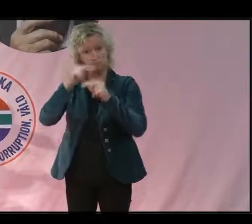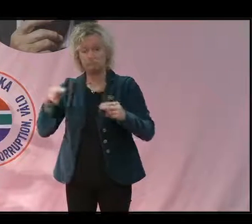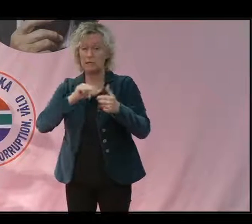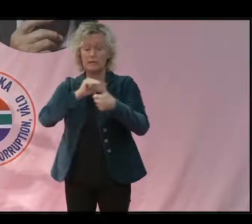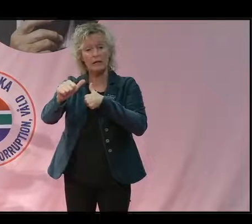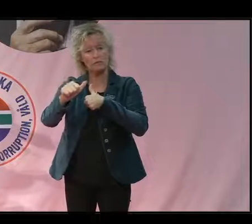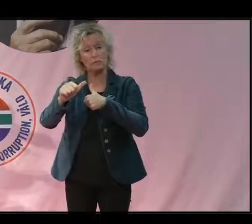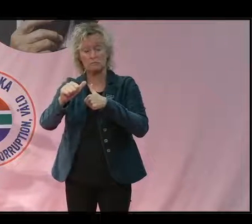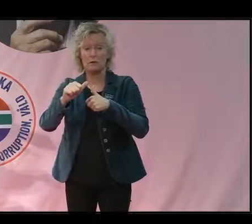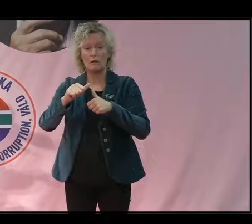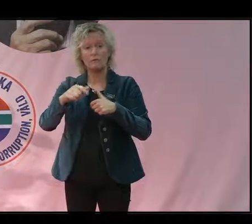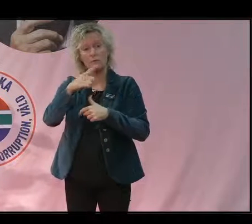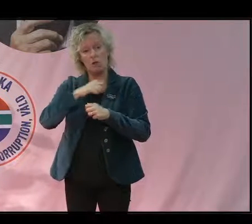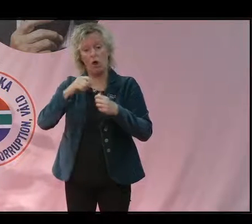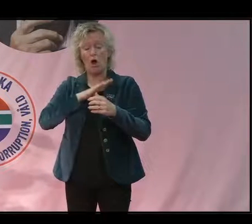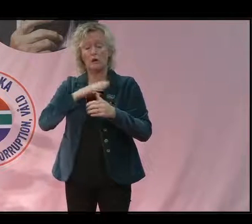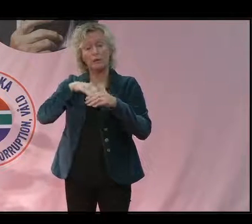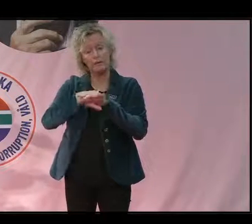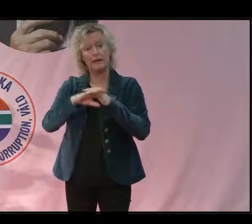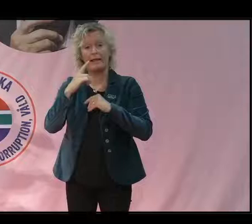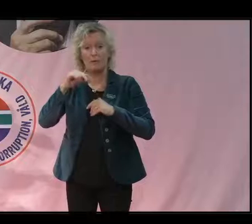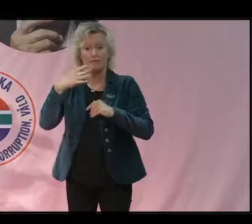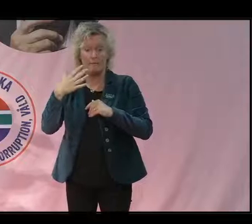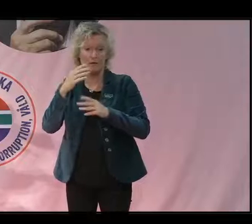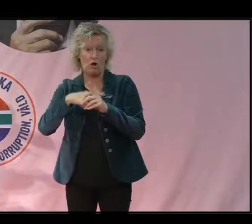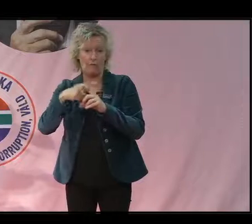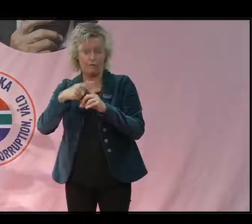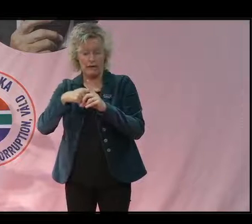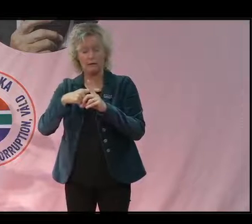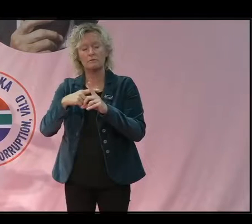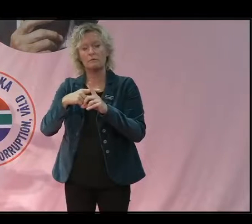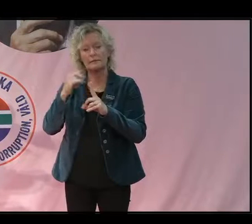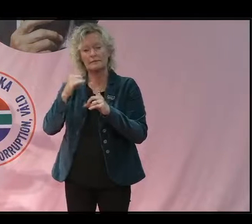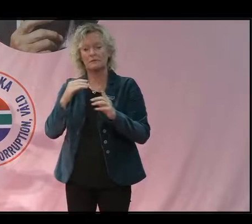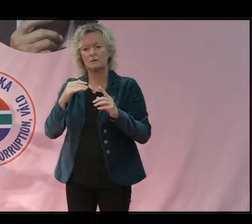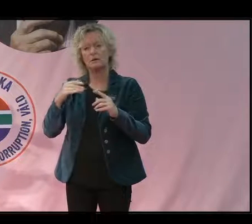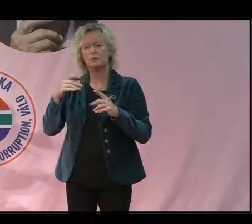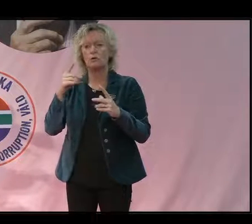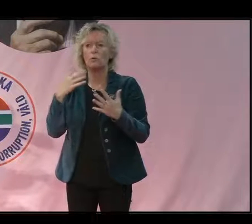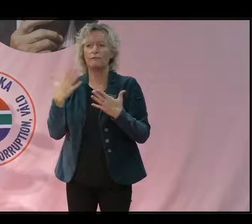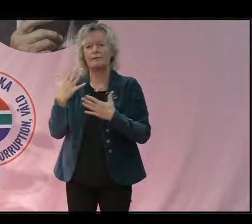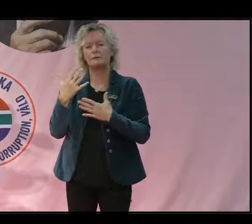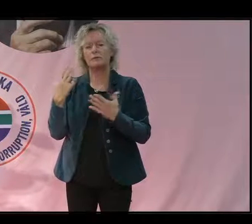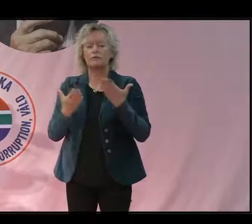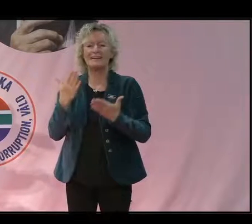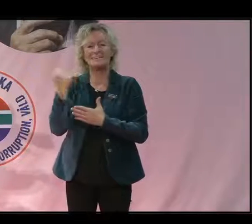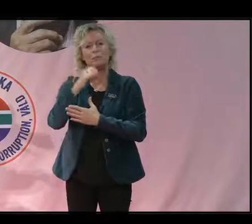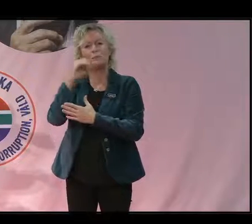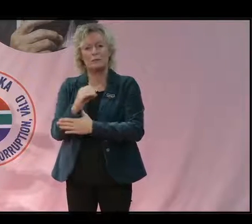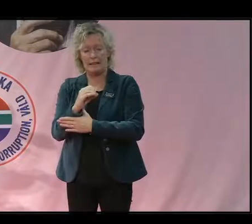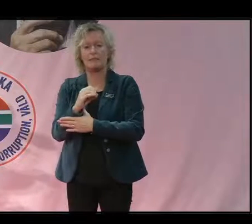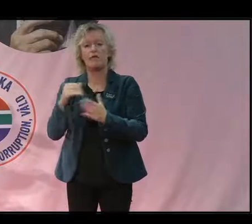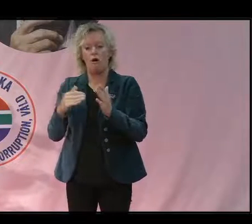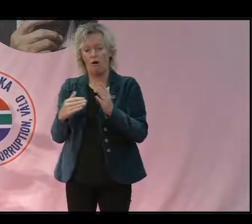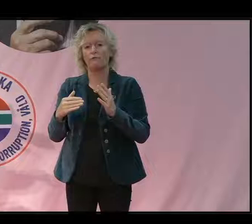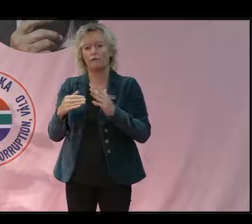uppvärmningen under en halv grad. Som du också var inne på, ungefär 10 procent av all biologisk mångfald på land finns i